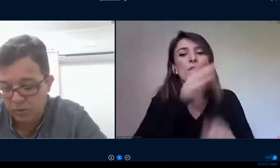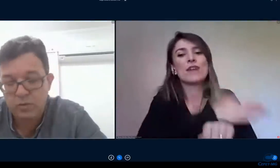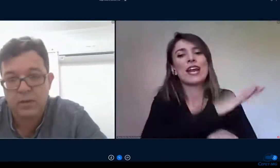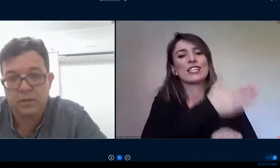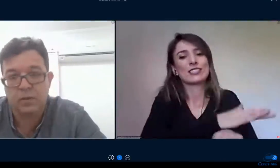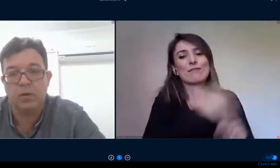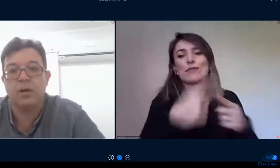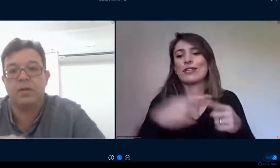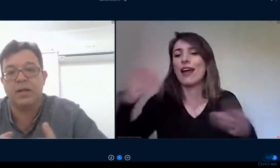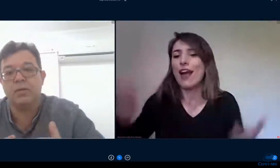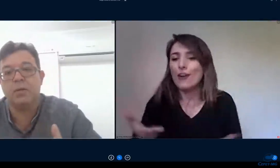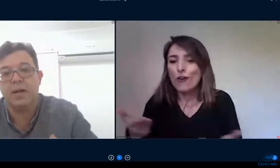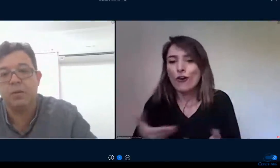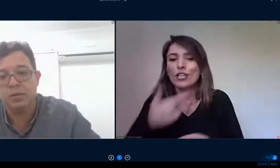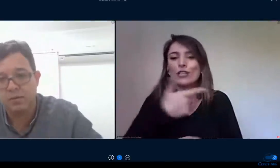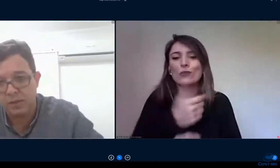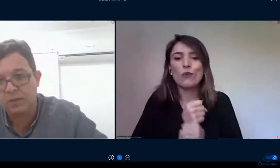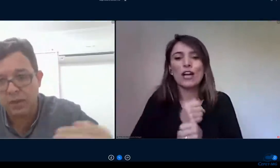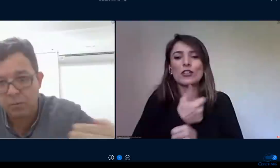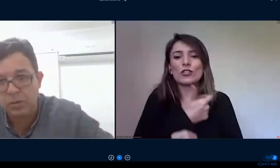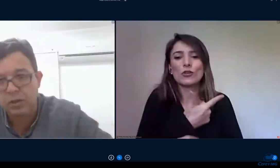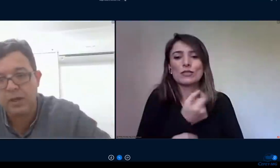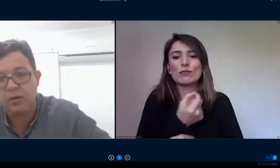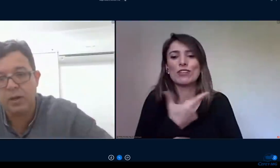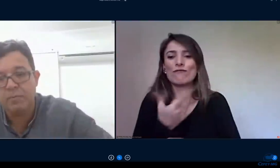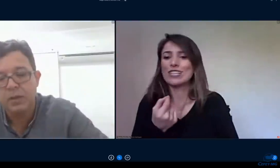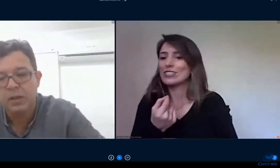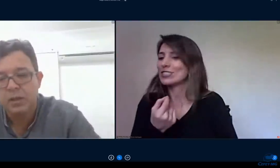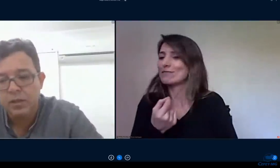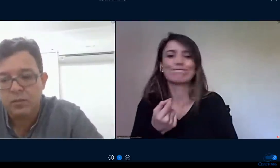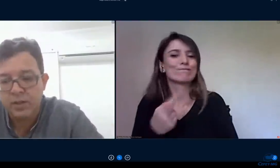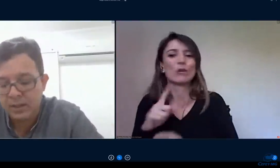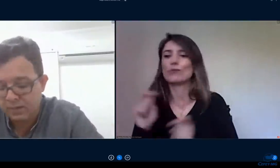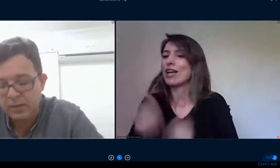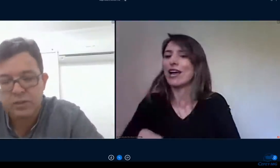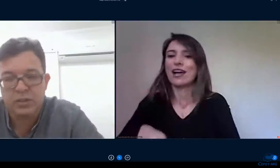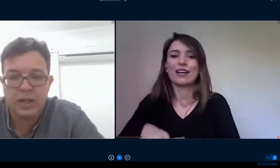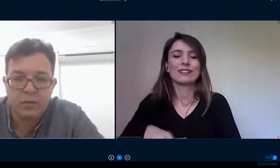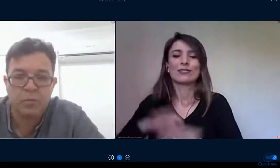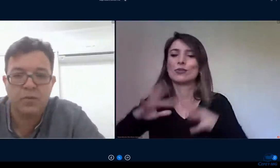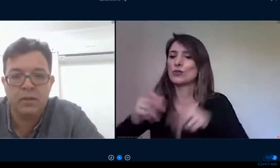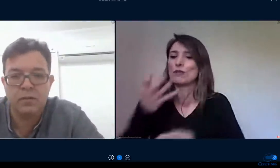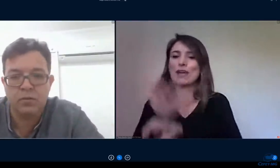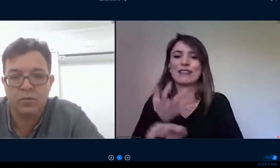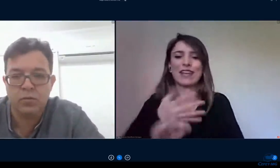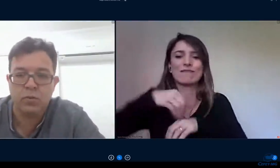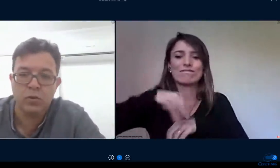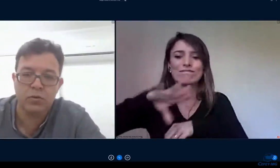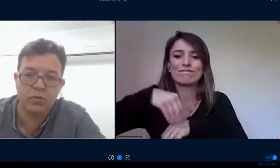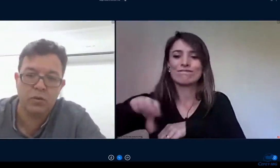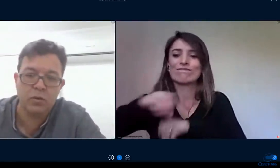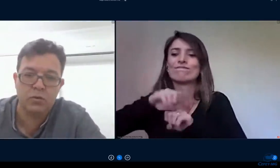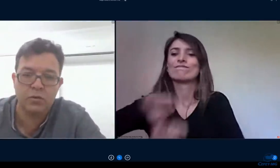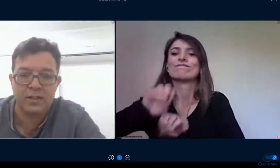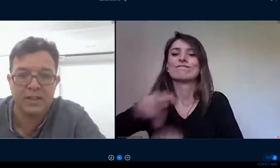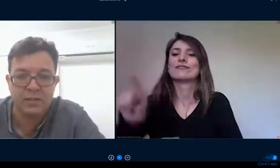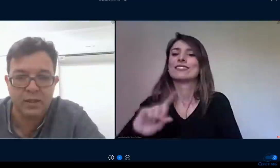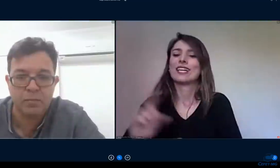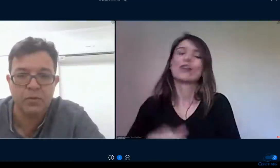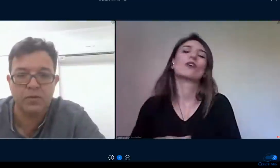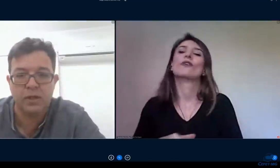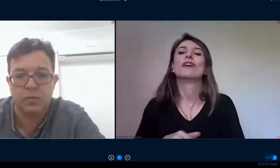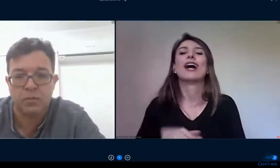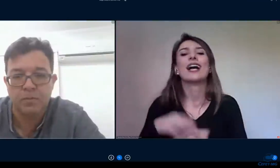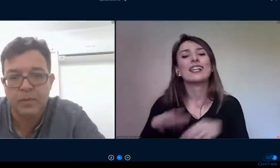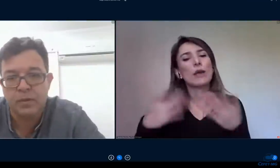2020 então logo a carga horária o ano que vem será um pouquinho maior isso vai dar cerca de 10% aos cursos em outros até